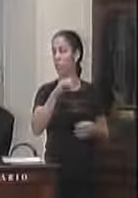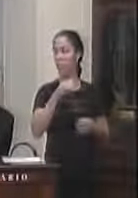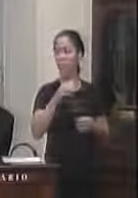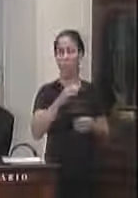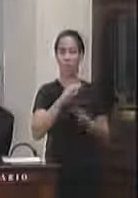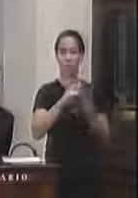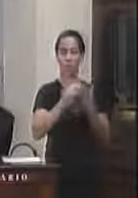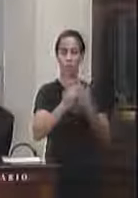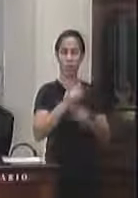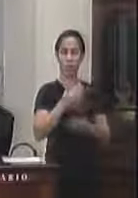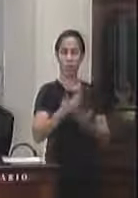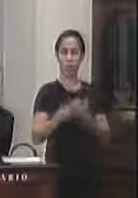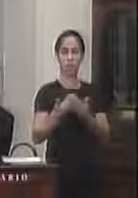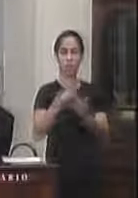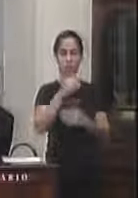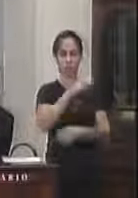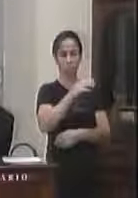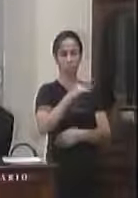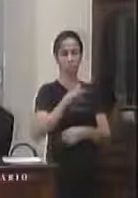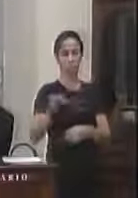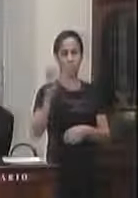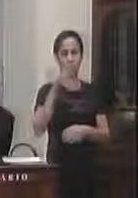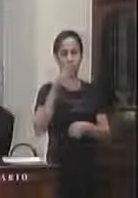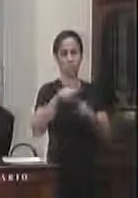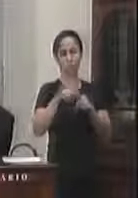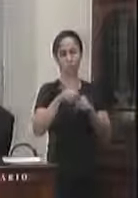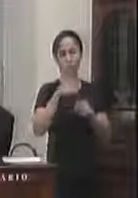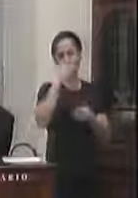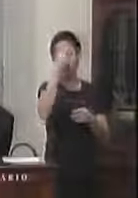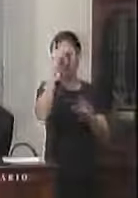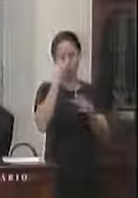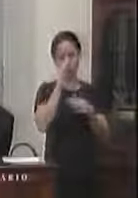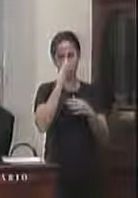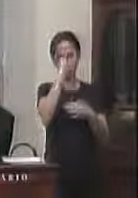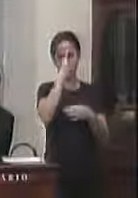estudo para o ensino superior da Secretaria do Gabinete visando